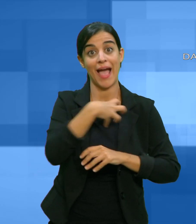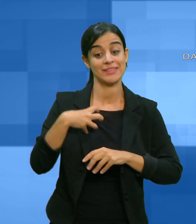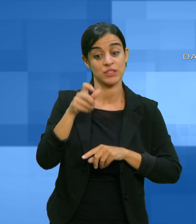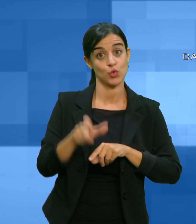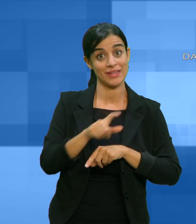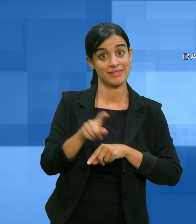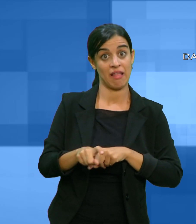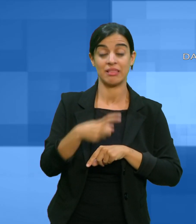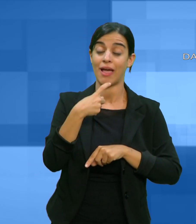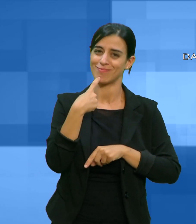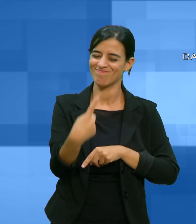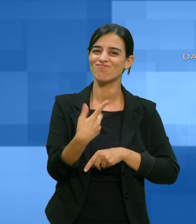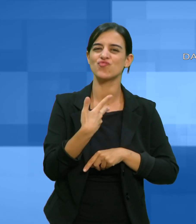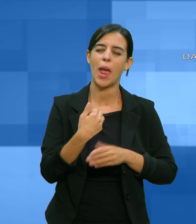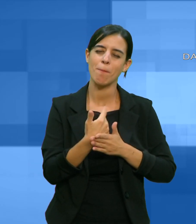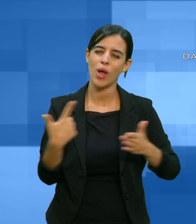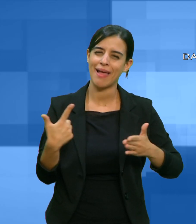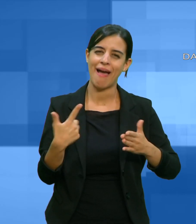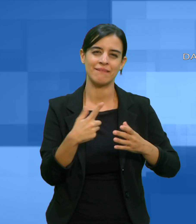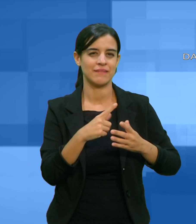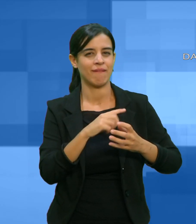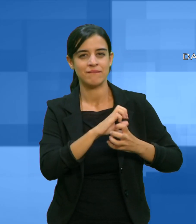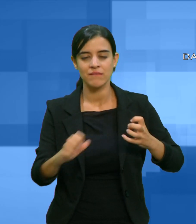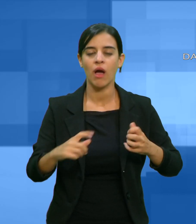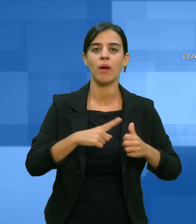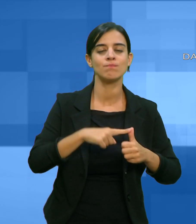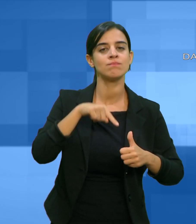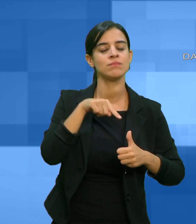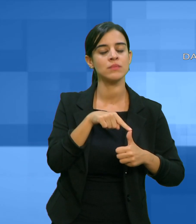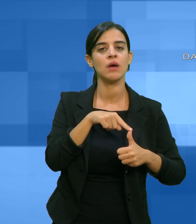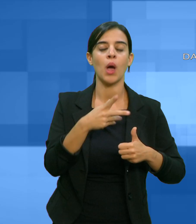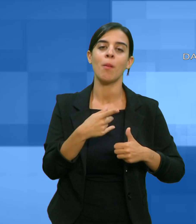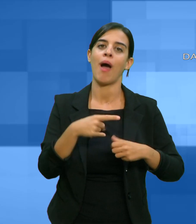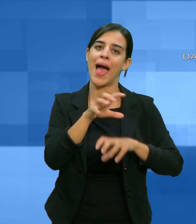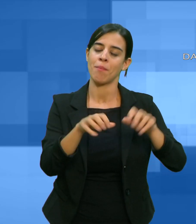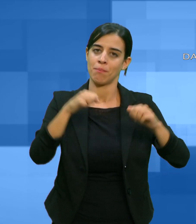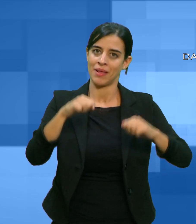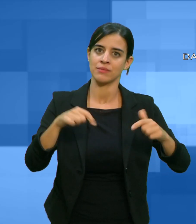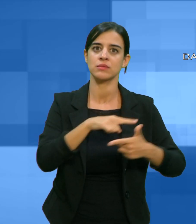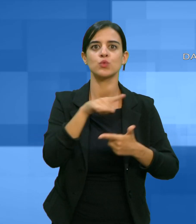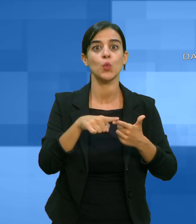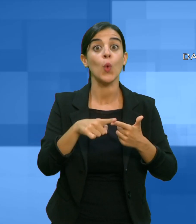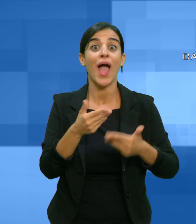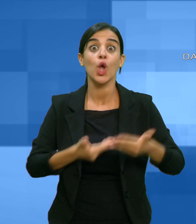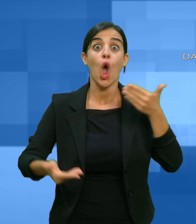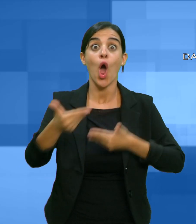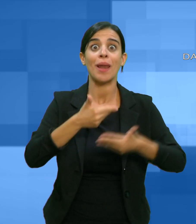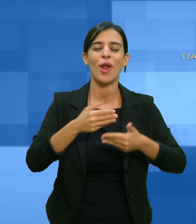della collaborazione con la ASL e le associazioni di volontariato Il